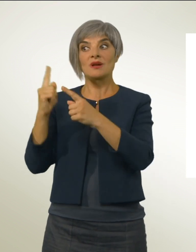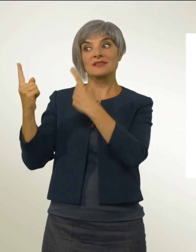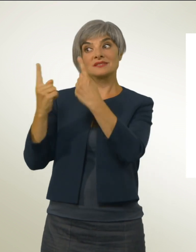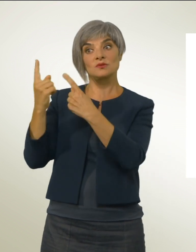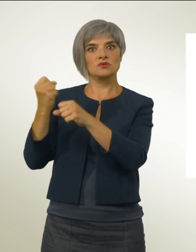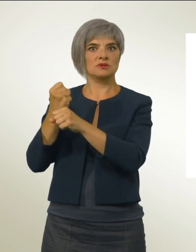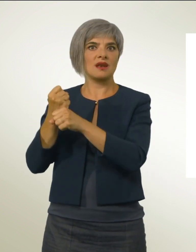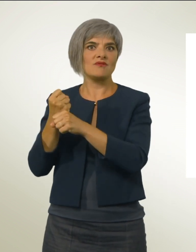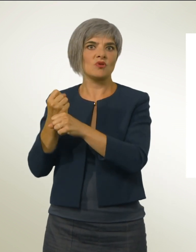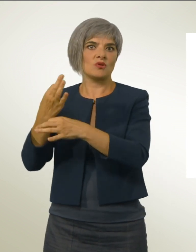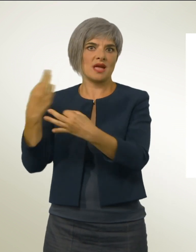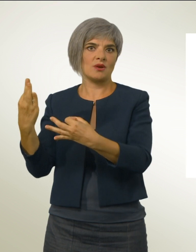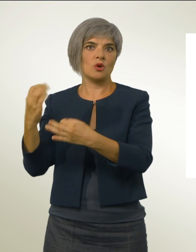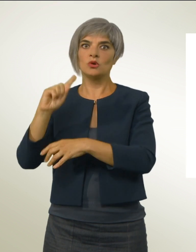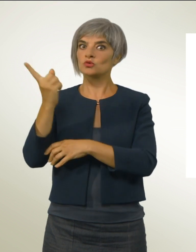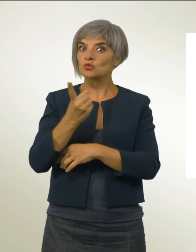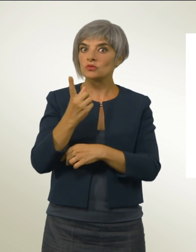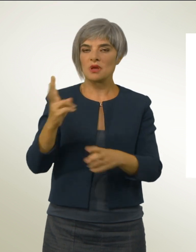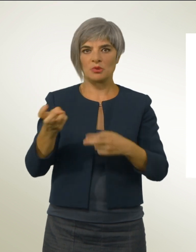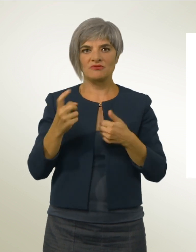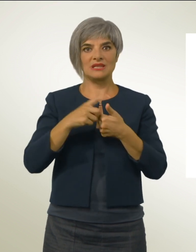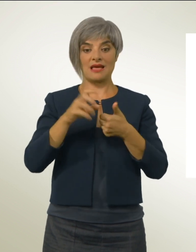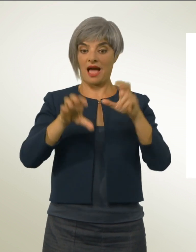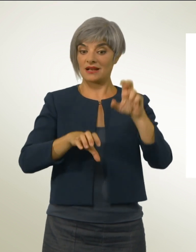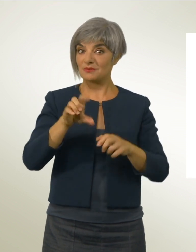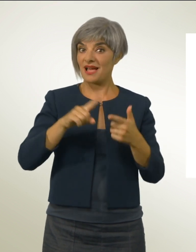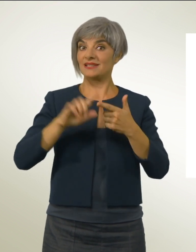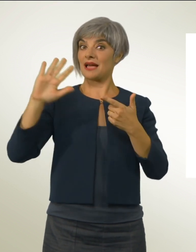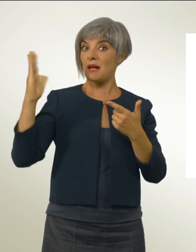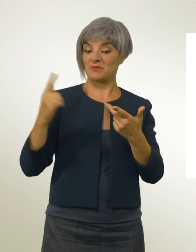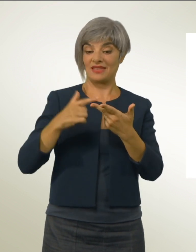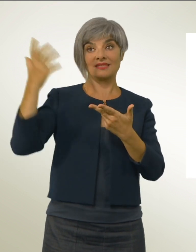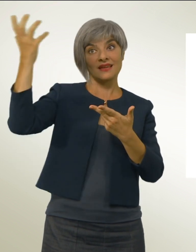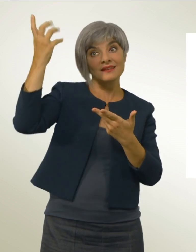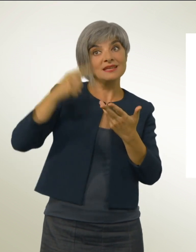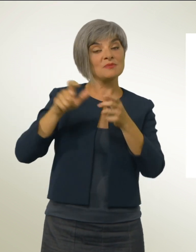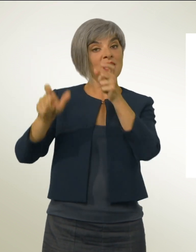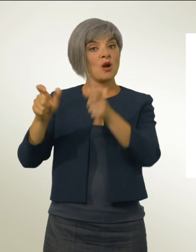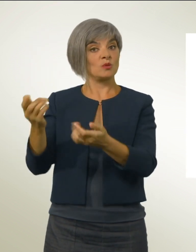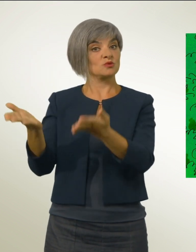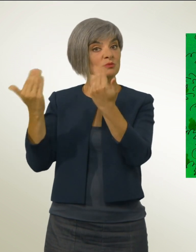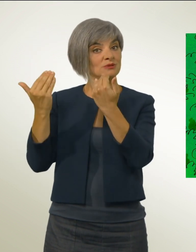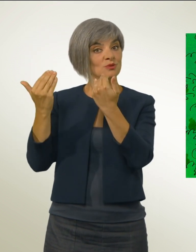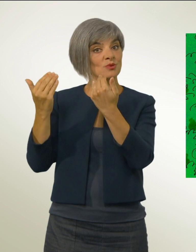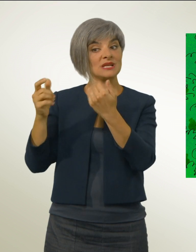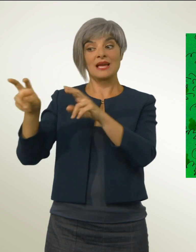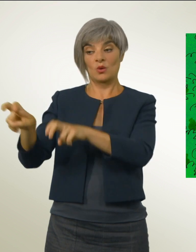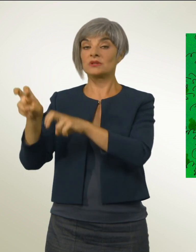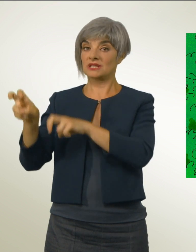approfitterebbero, animali, ambiente, clima, consumatori e contadini. C'è bisogno di una strategia in materia di qualità